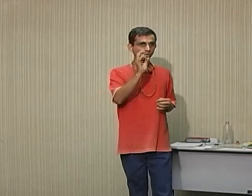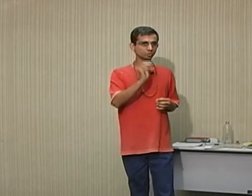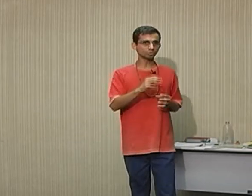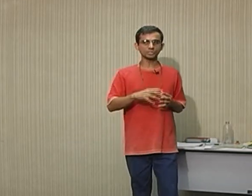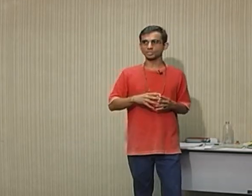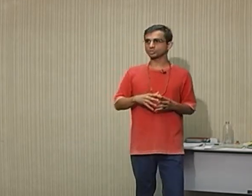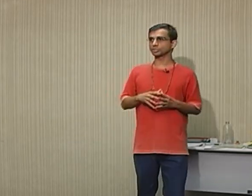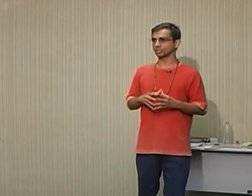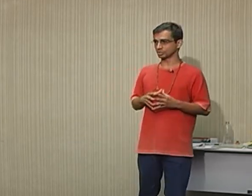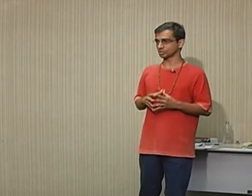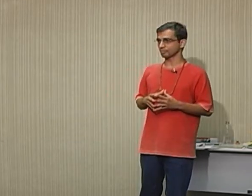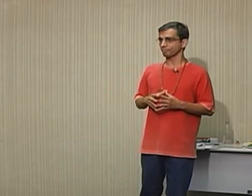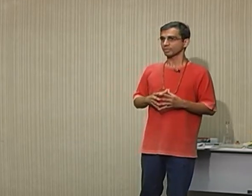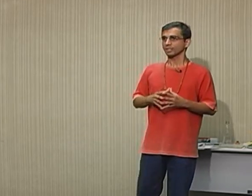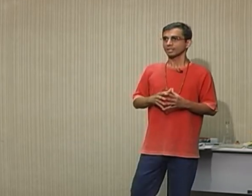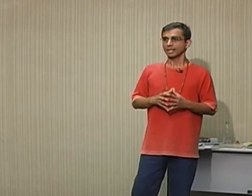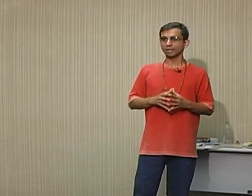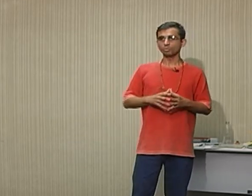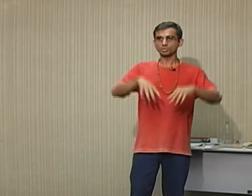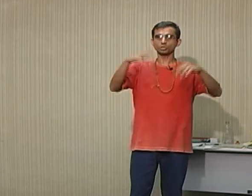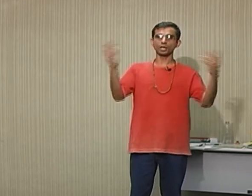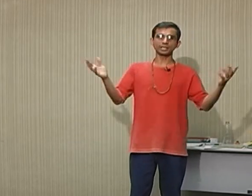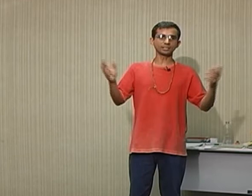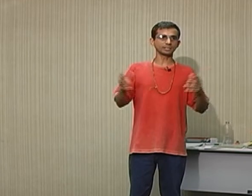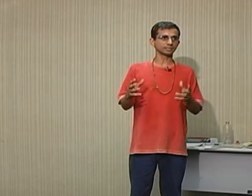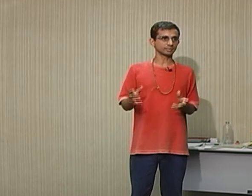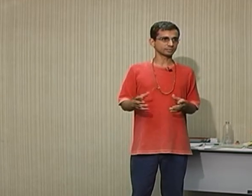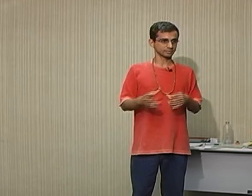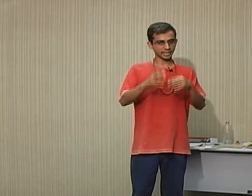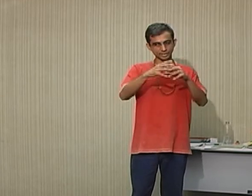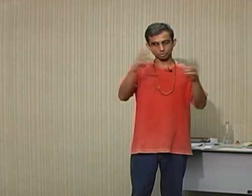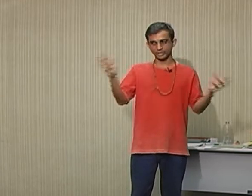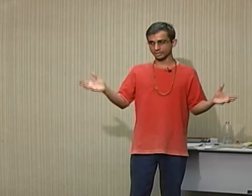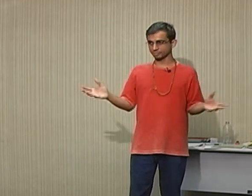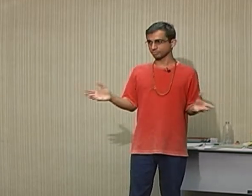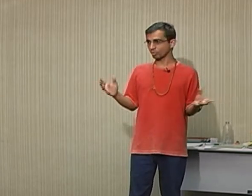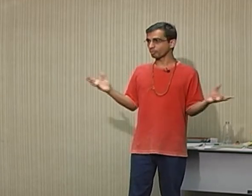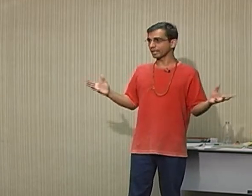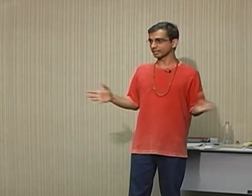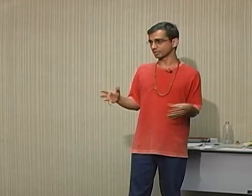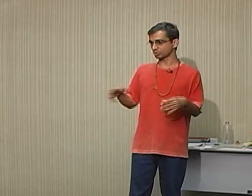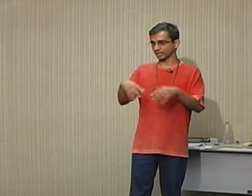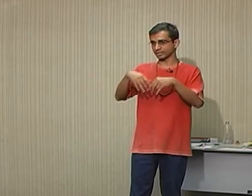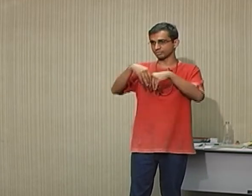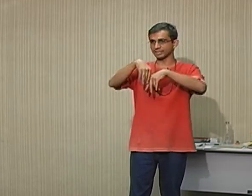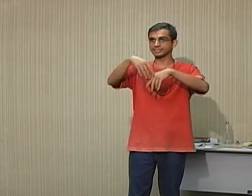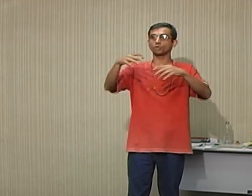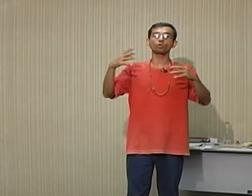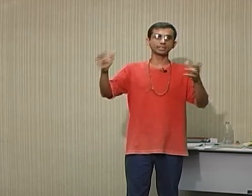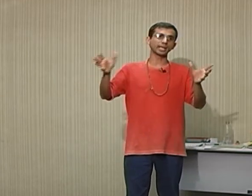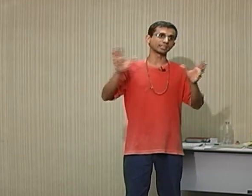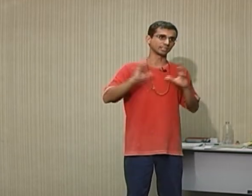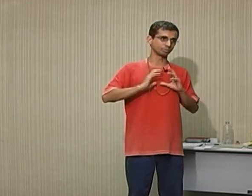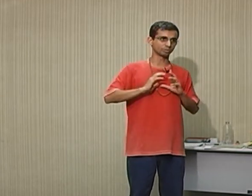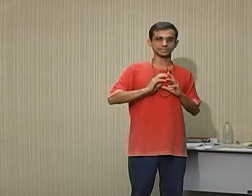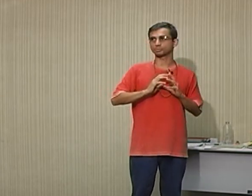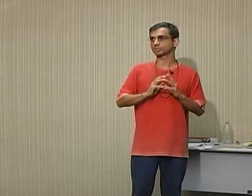costumo dizer o seguinte, uma história é a história completa, a história que vai ser contada na minha concepção,